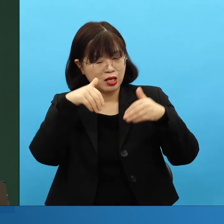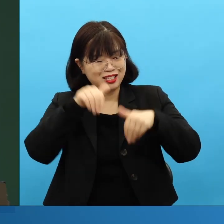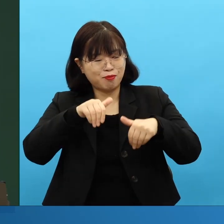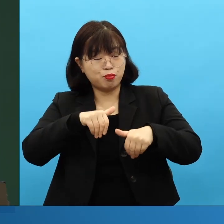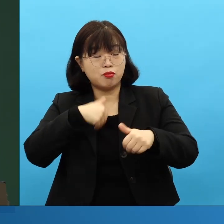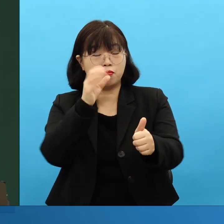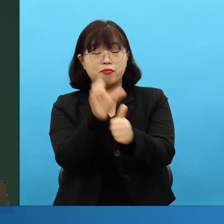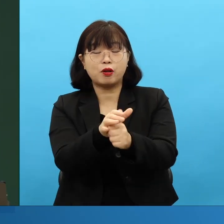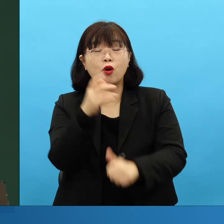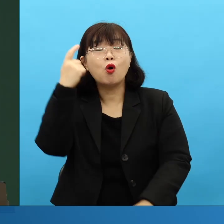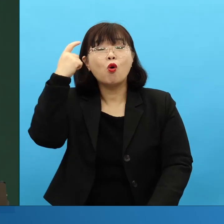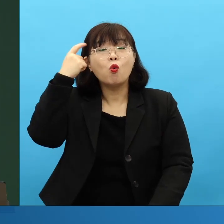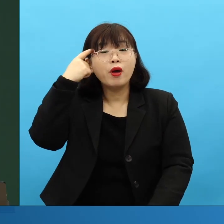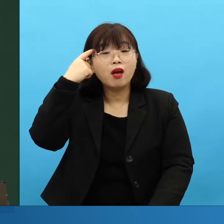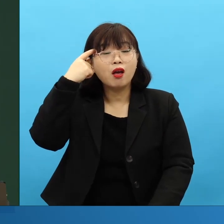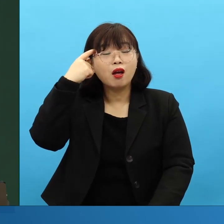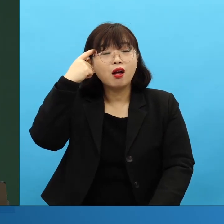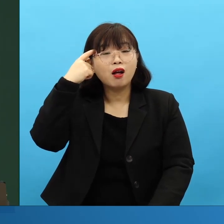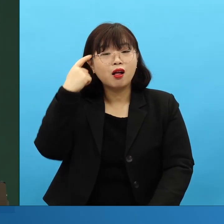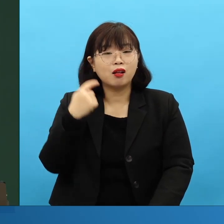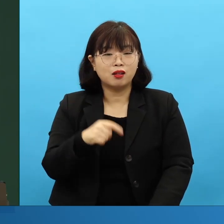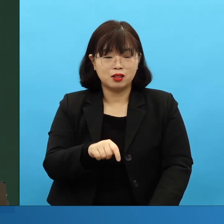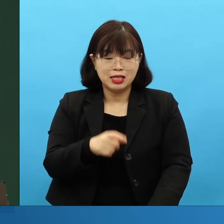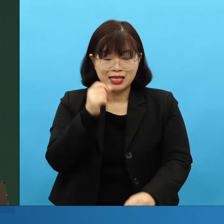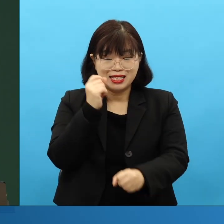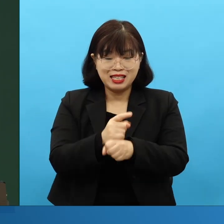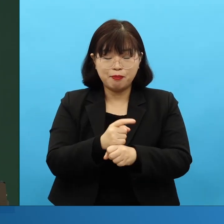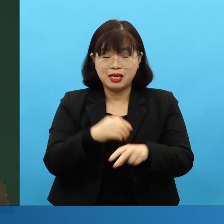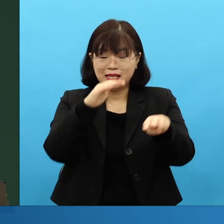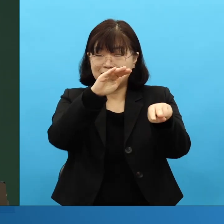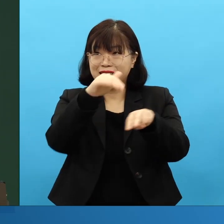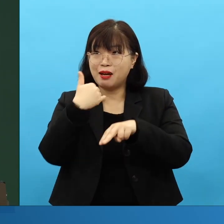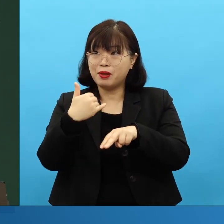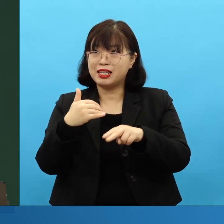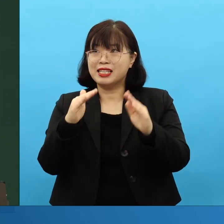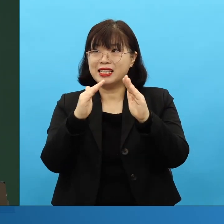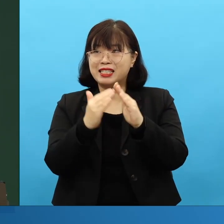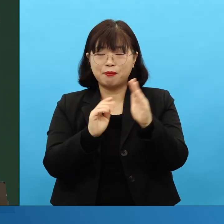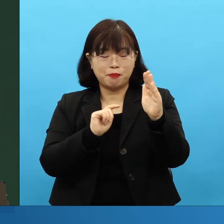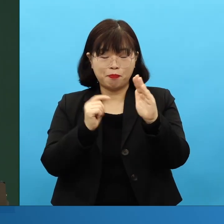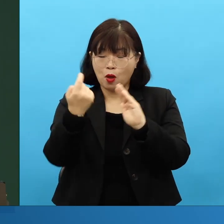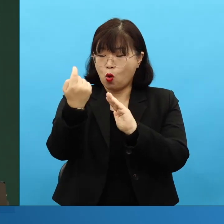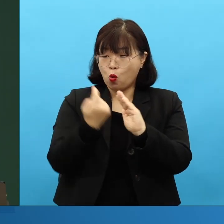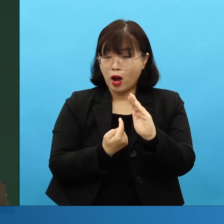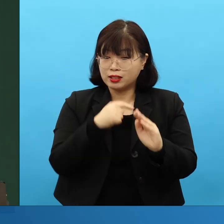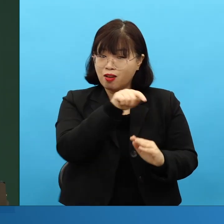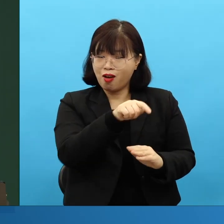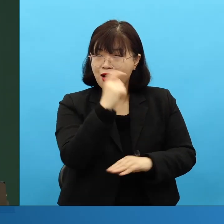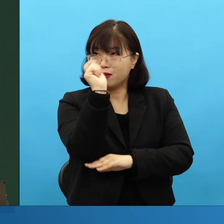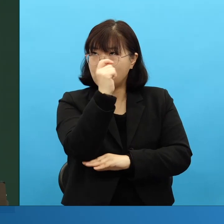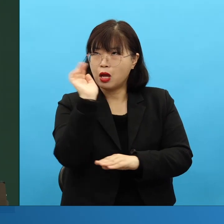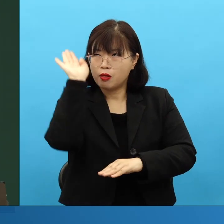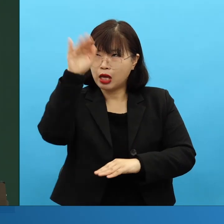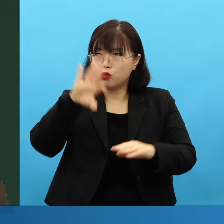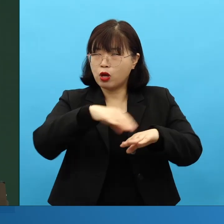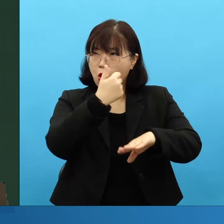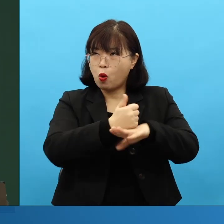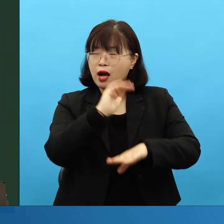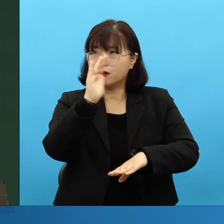이것이 굉장히 중요한 말이 나왔죠. 이것은 누구 누구에게 갖다 주고, 정표를 받아오라. 그